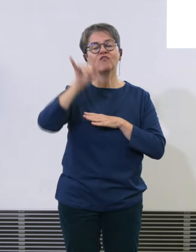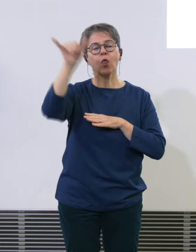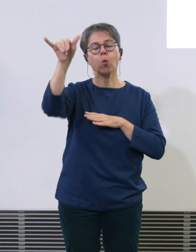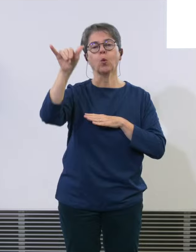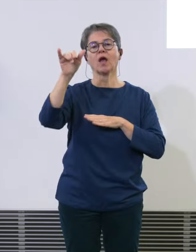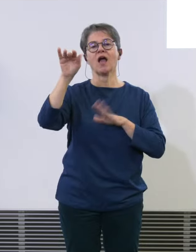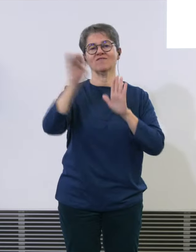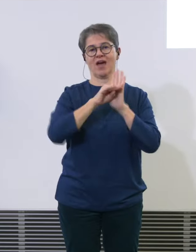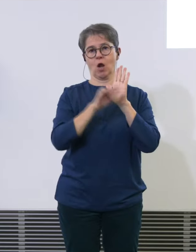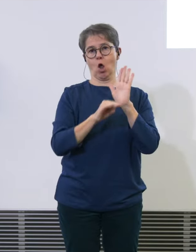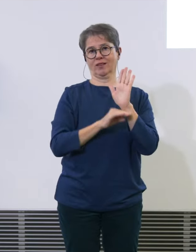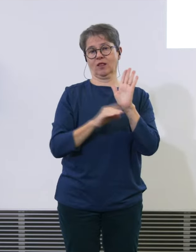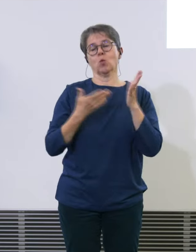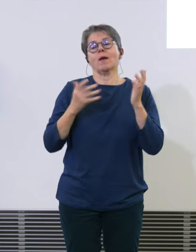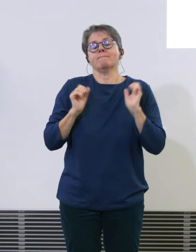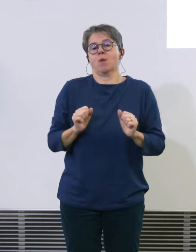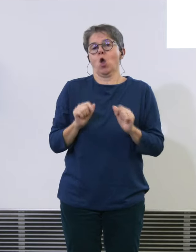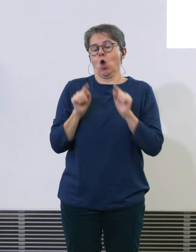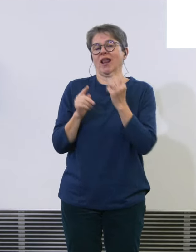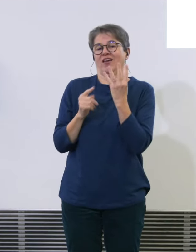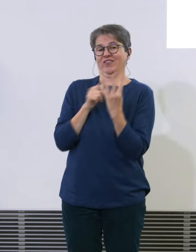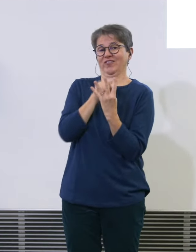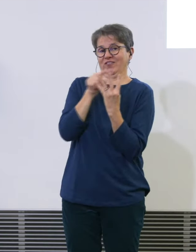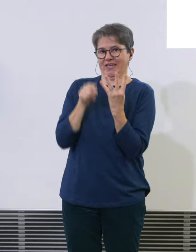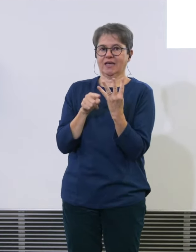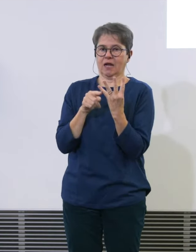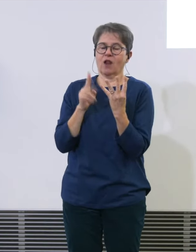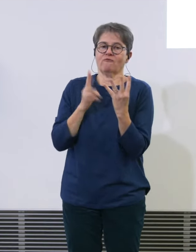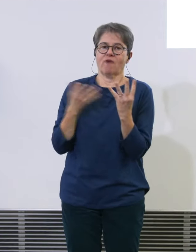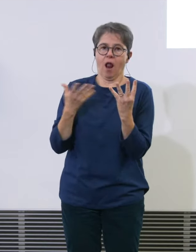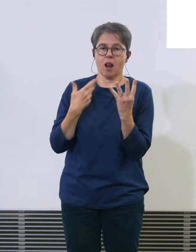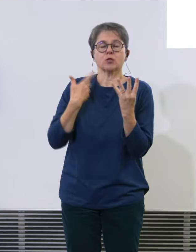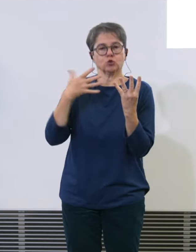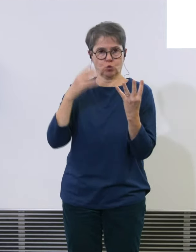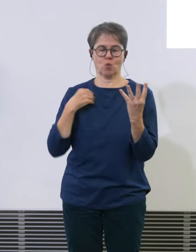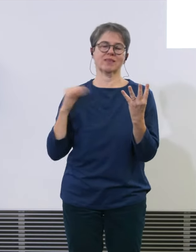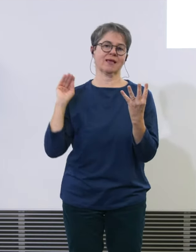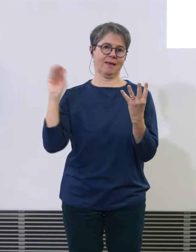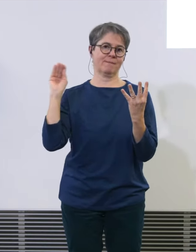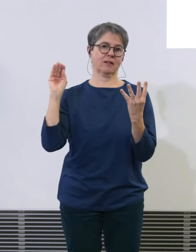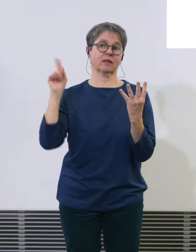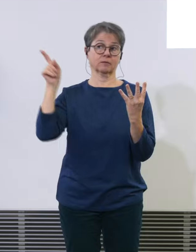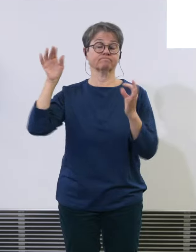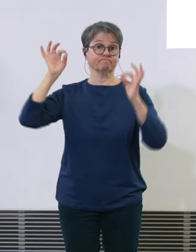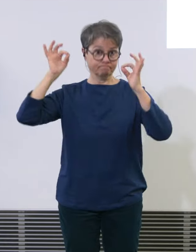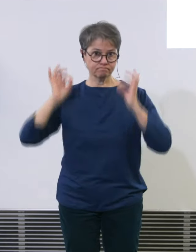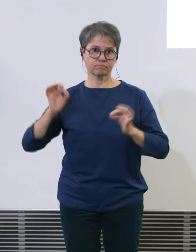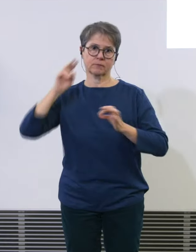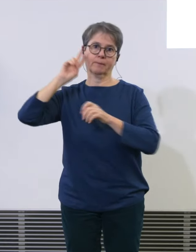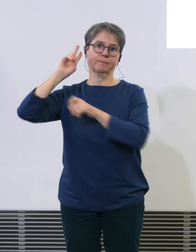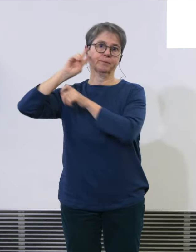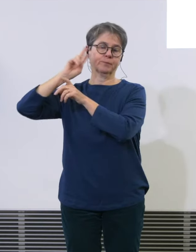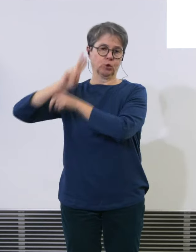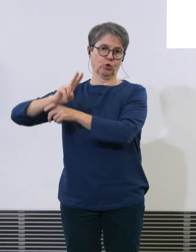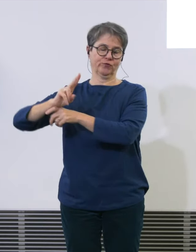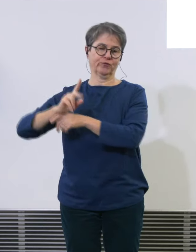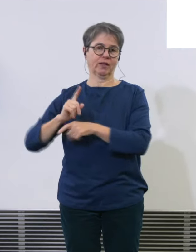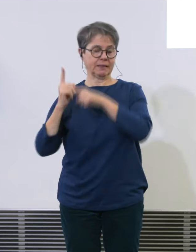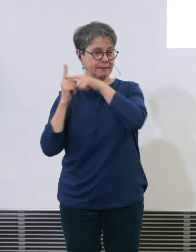prüft. Wir haben das aber gemeldet. Die Abweichungen der A- und der Abflugroute sind im